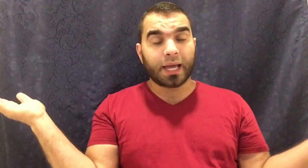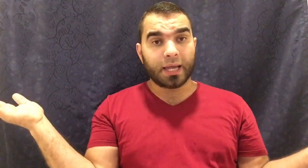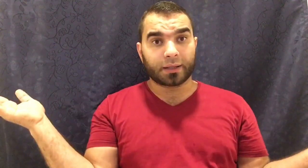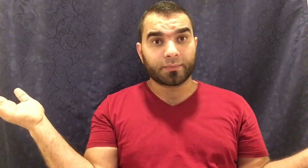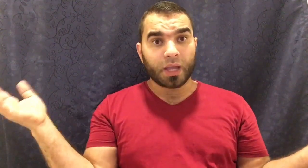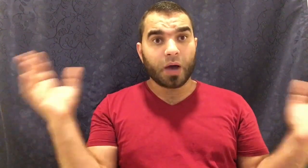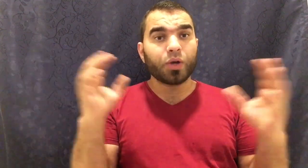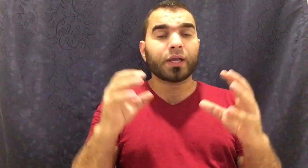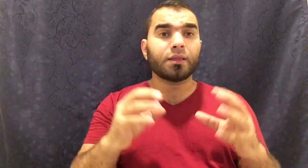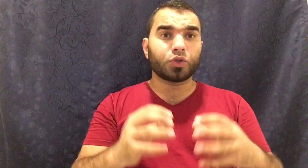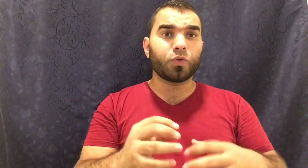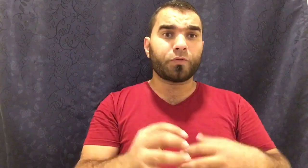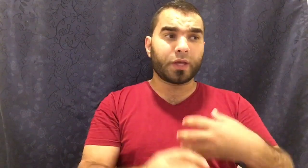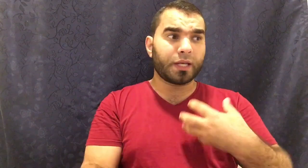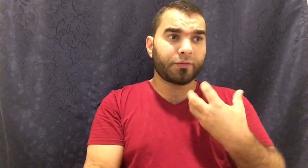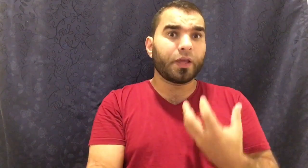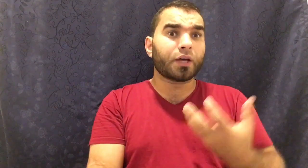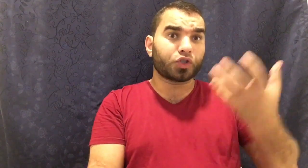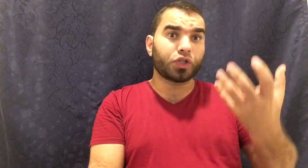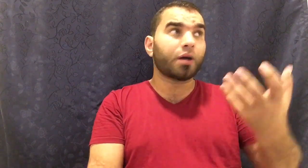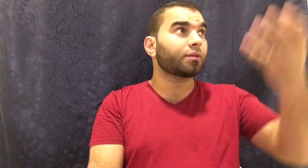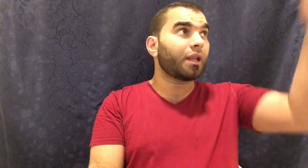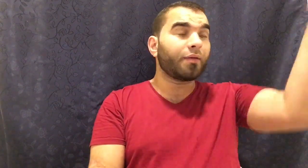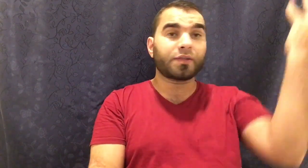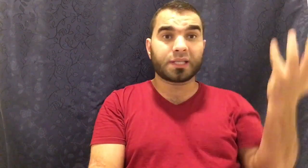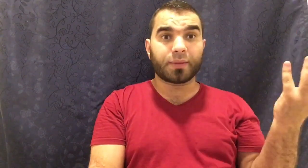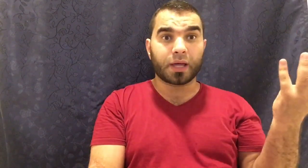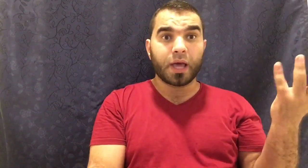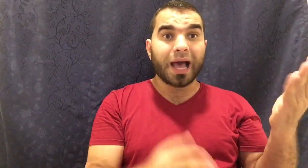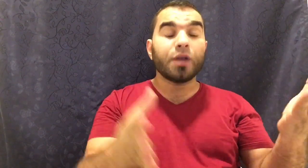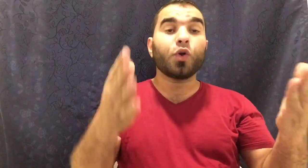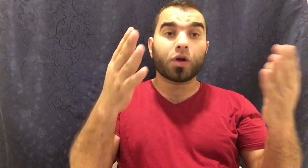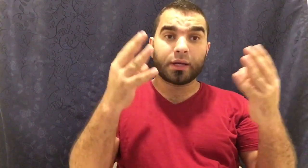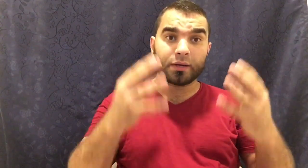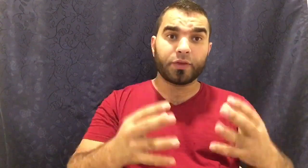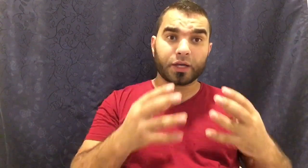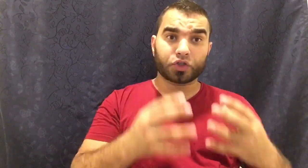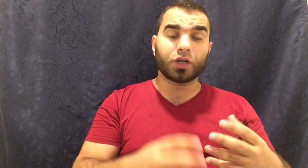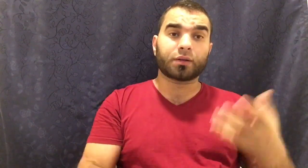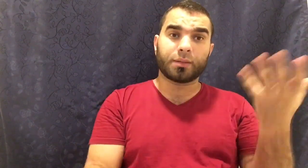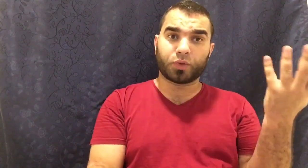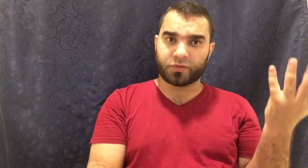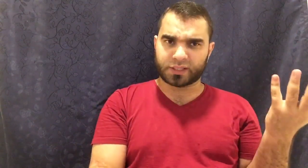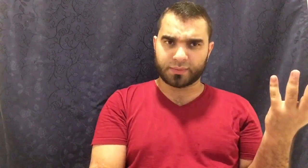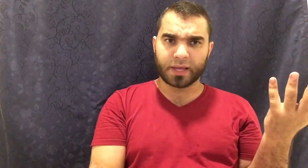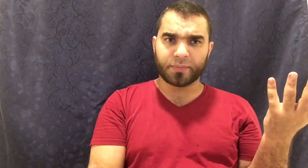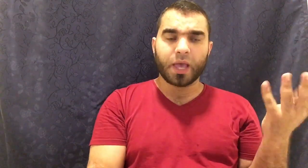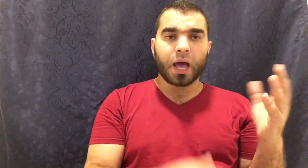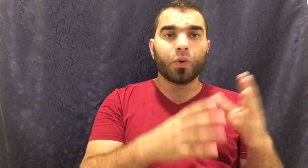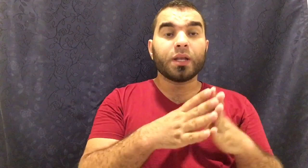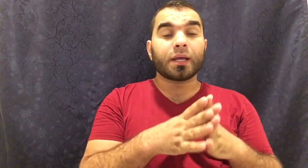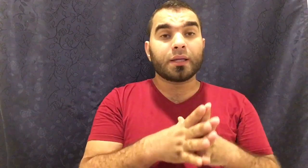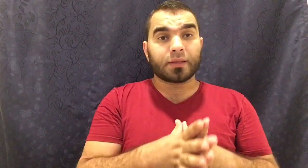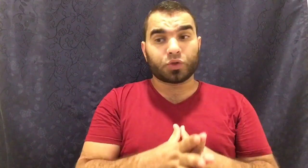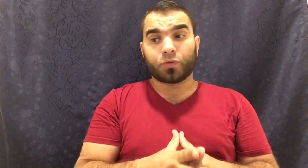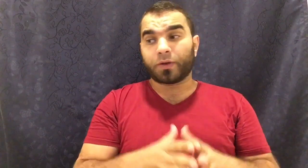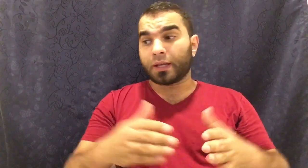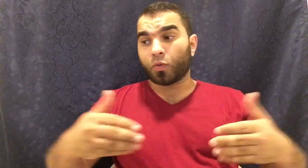عالي أو أنك أنت تشوف أن في أشجار طلعة في السماء هل يعقل أن في أشجار تنبط في السماء؟ أو أنك أنت تشوف أنك